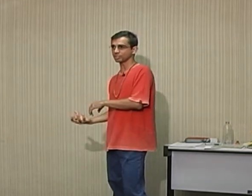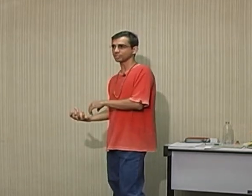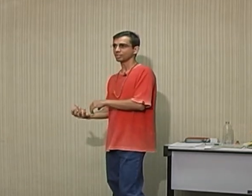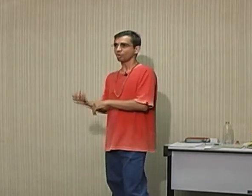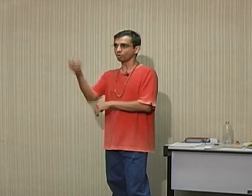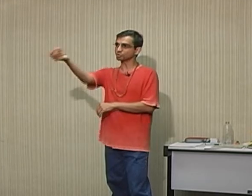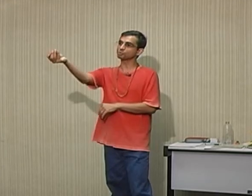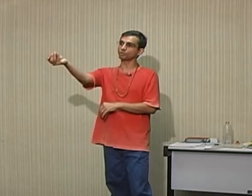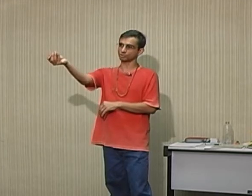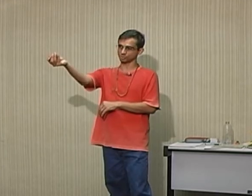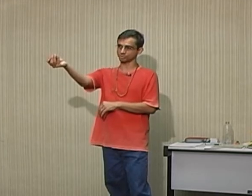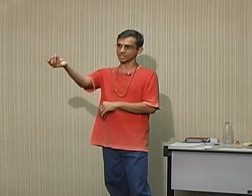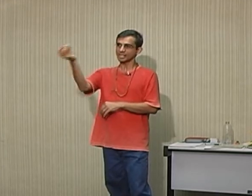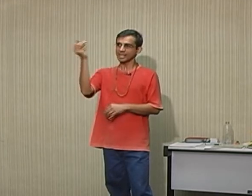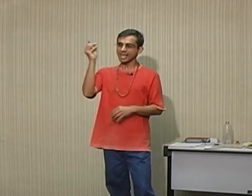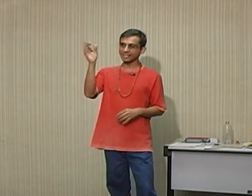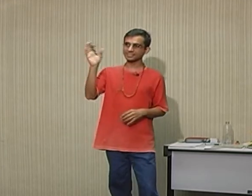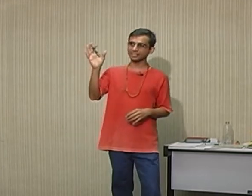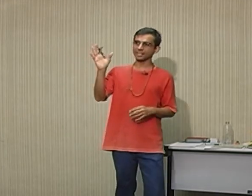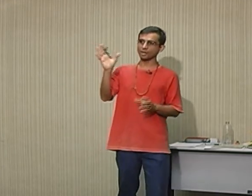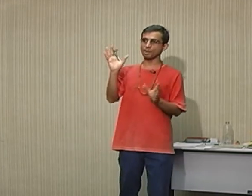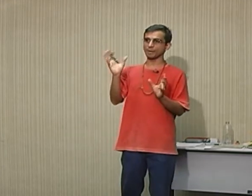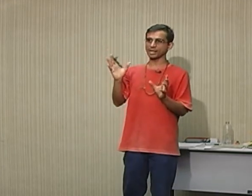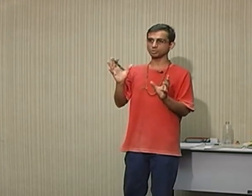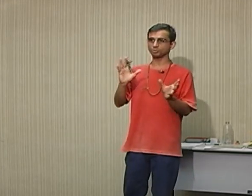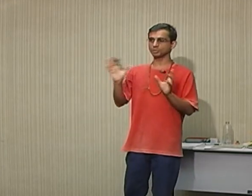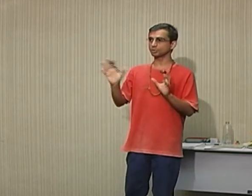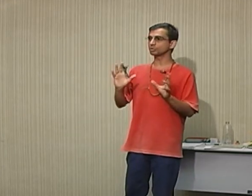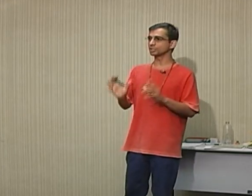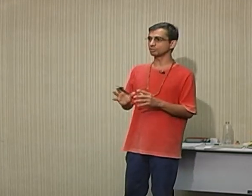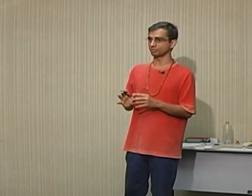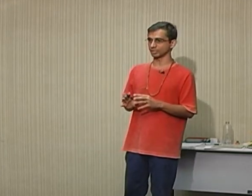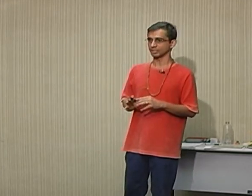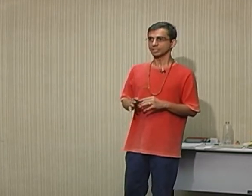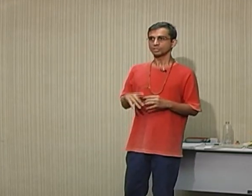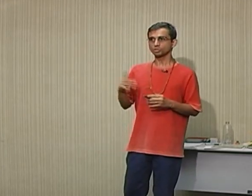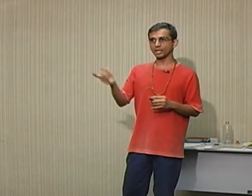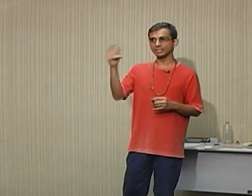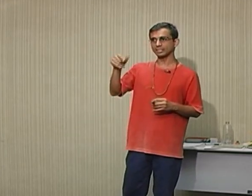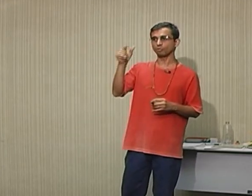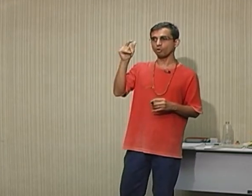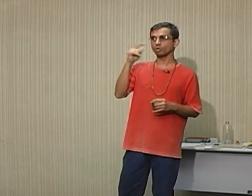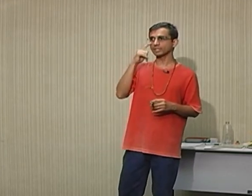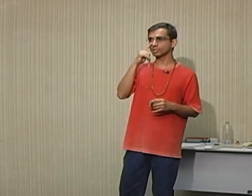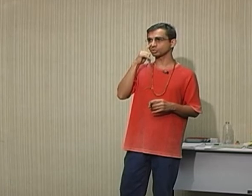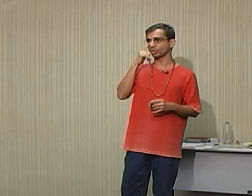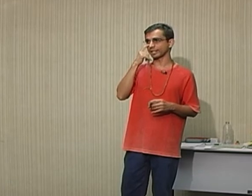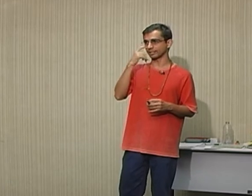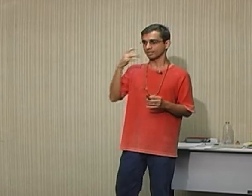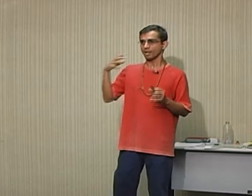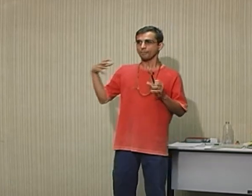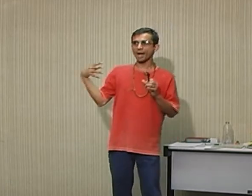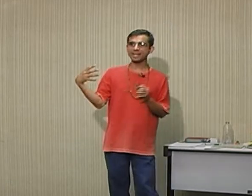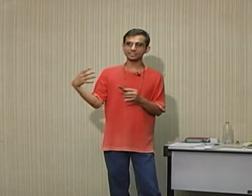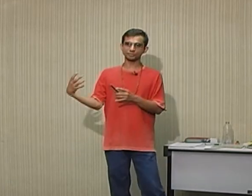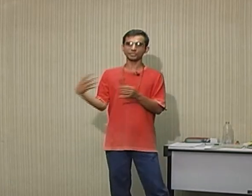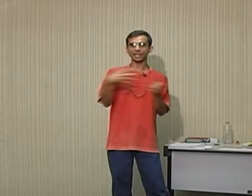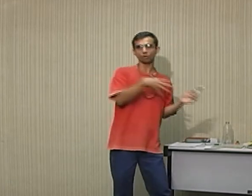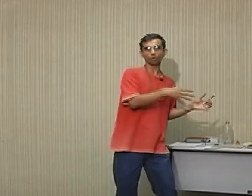pontos. Essa é uma parte um tanto livre. Só que eu vou contar a história mais fiel ou